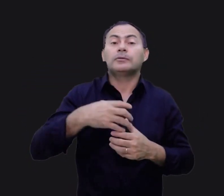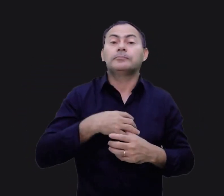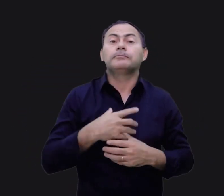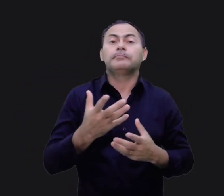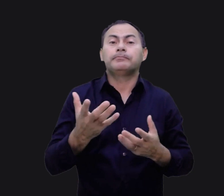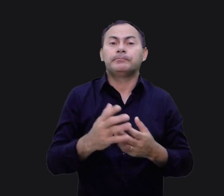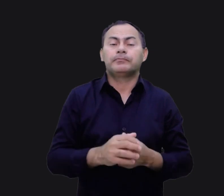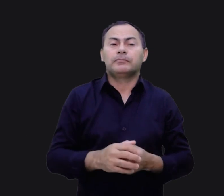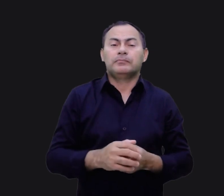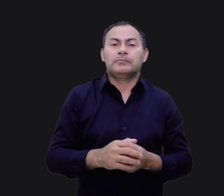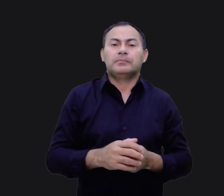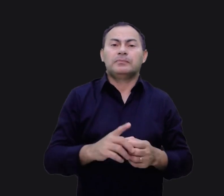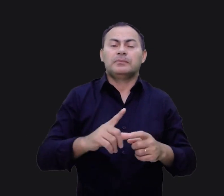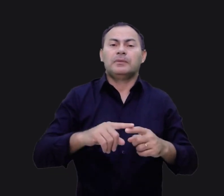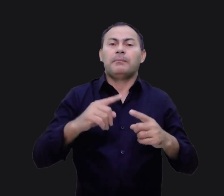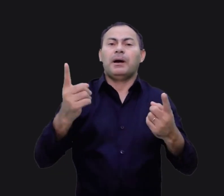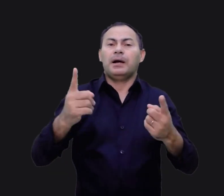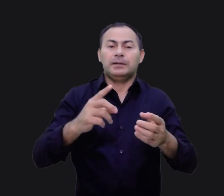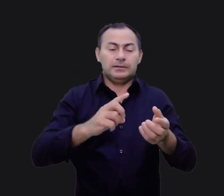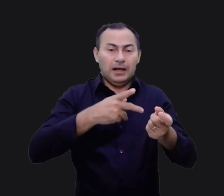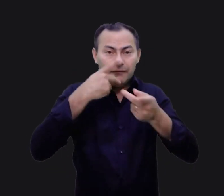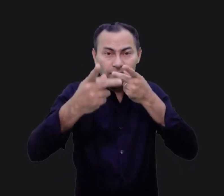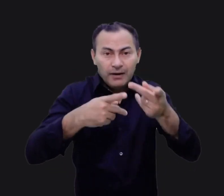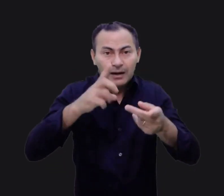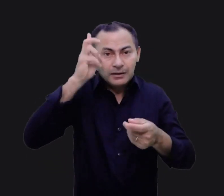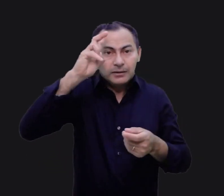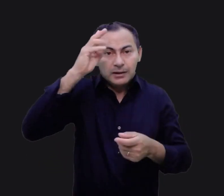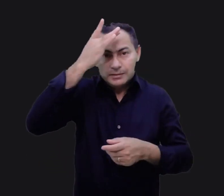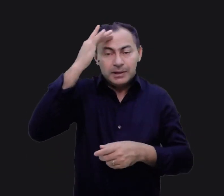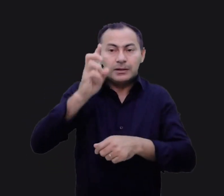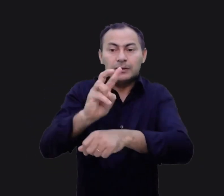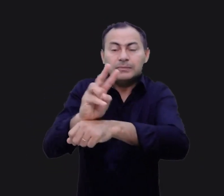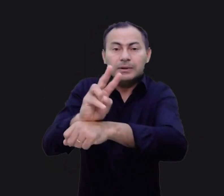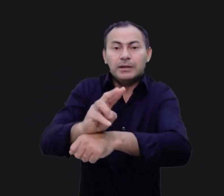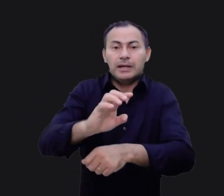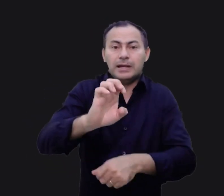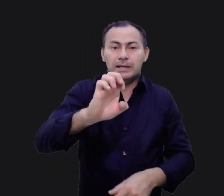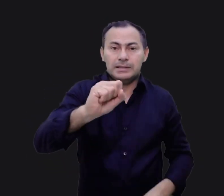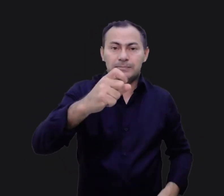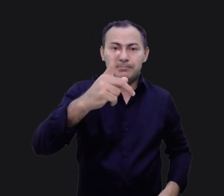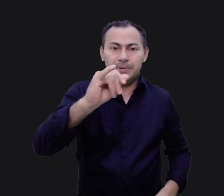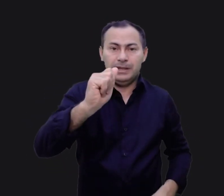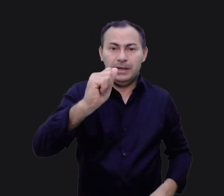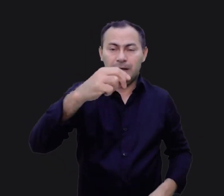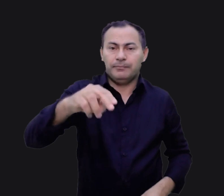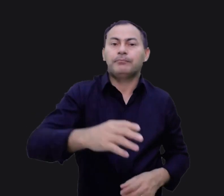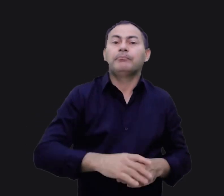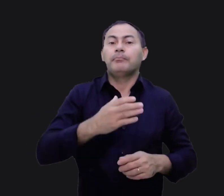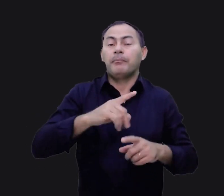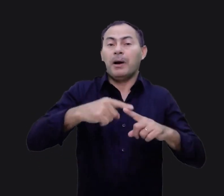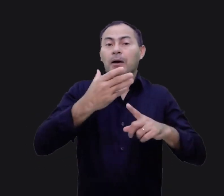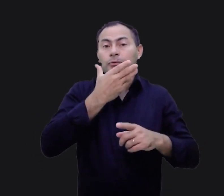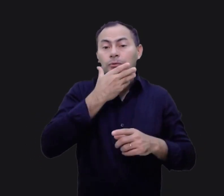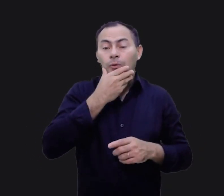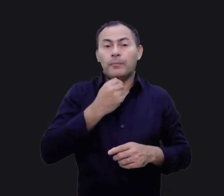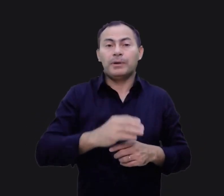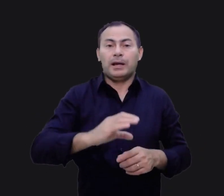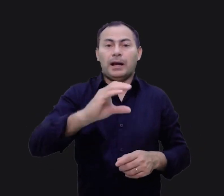tipo de mas no relatório dos espias. Mas Caleb animou o povo quando se